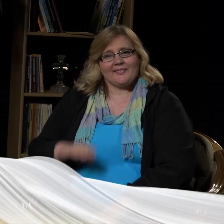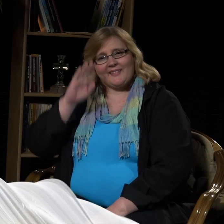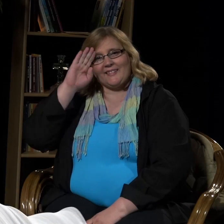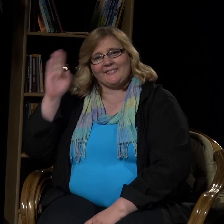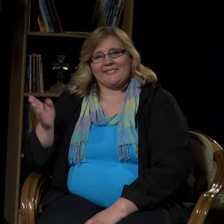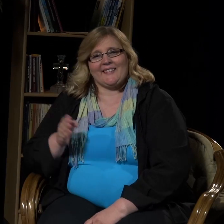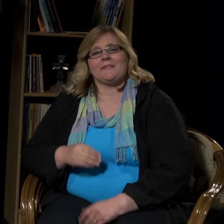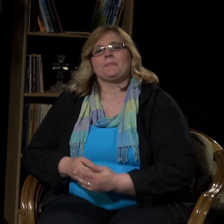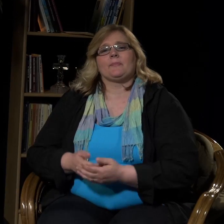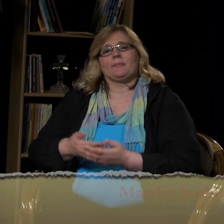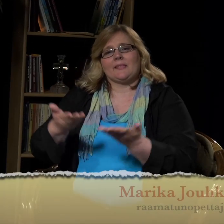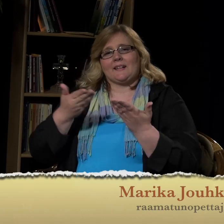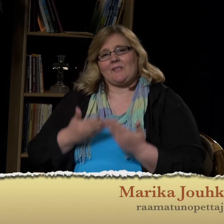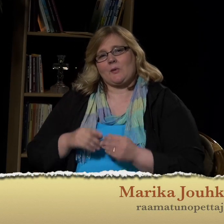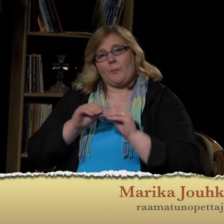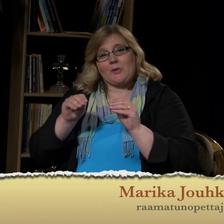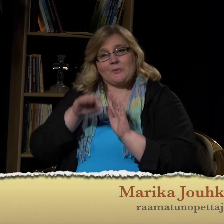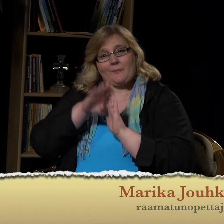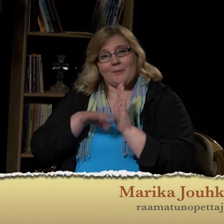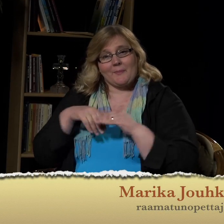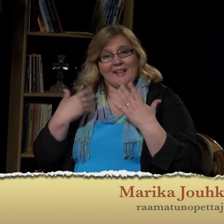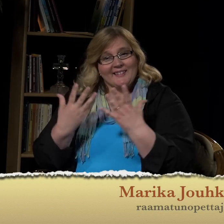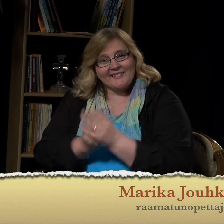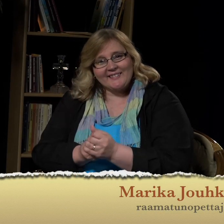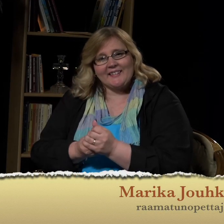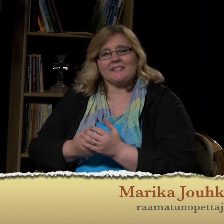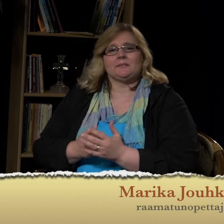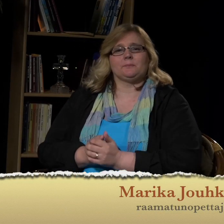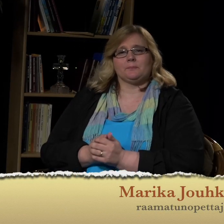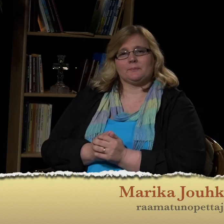Hei! Tervetuloa Opetusohjelmamme pariin.